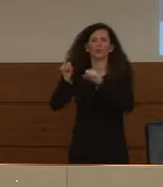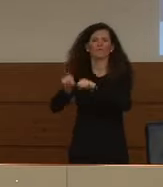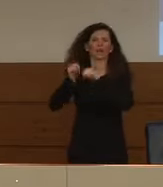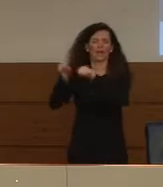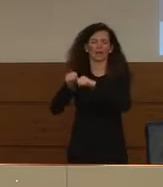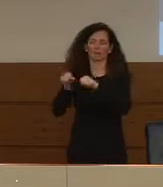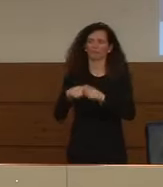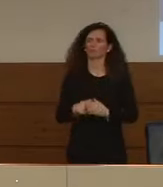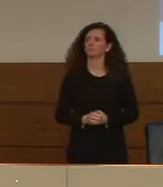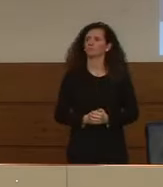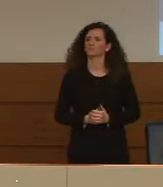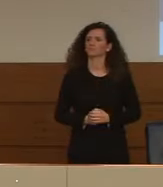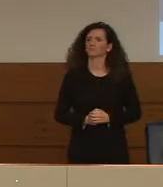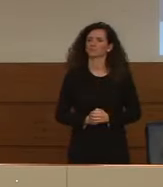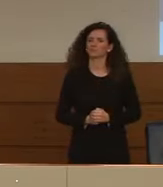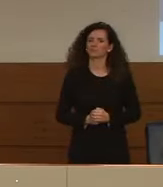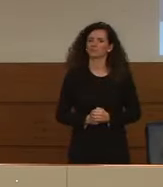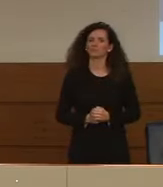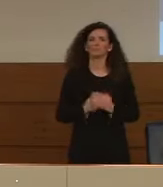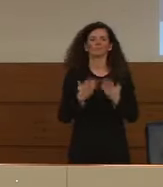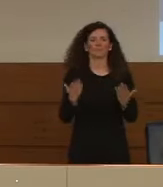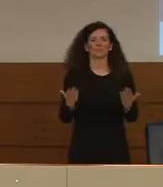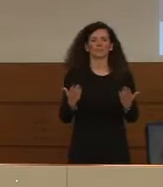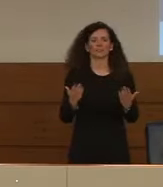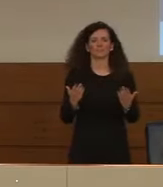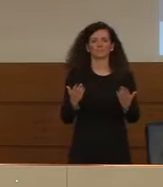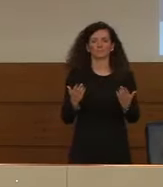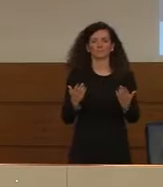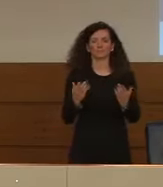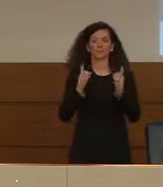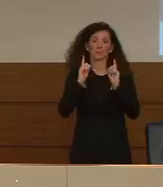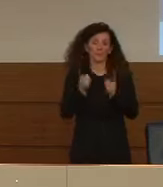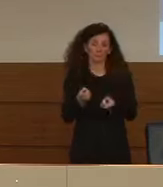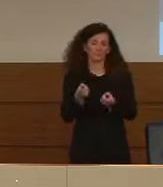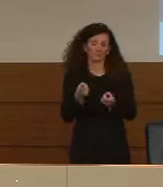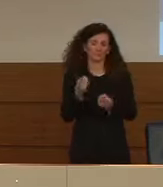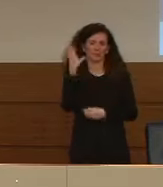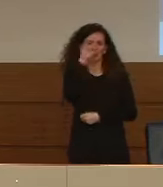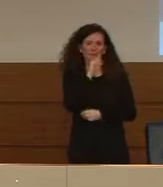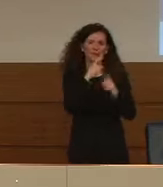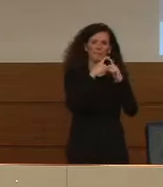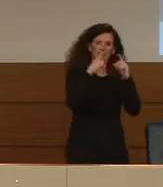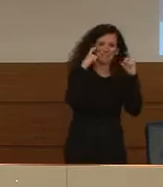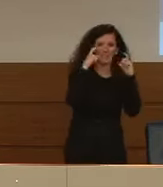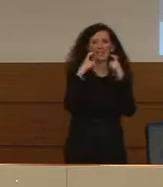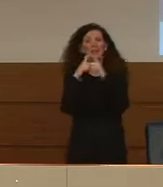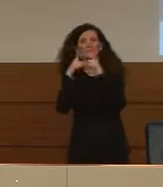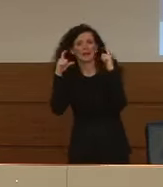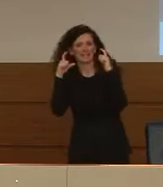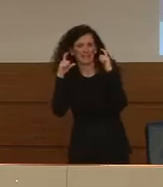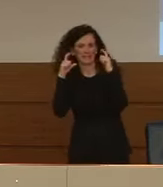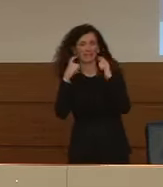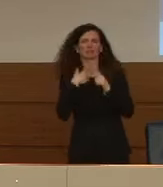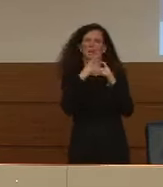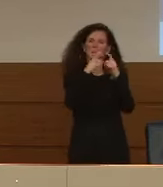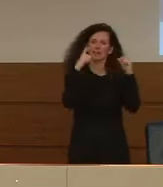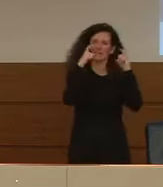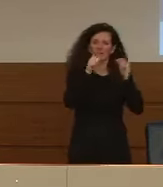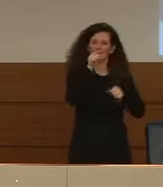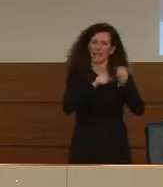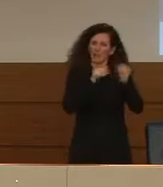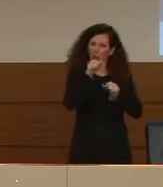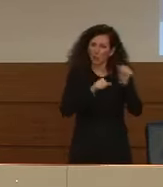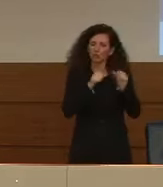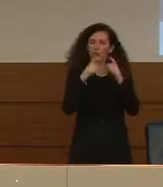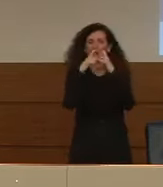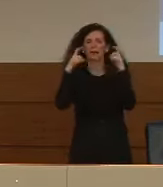Allora, guardi, intanto bisogna distinguere mascherine e mascherine. Le mascherine chirurgiche e quelle che vanno negli ospedali